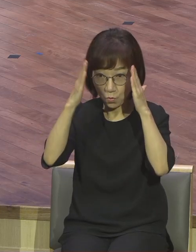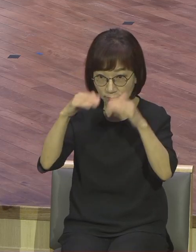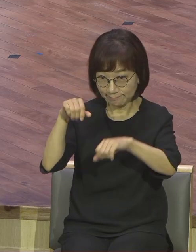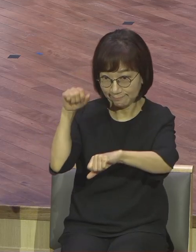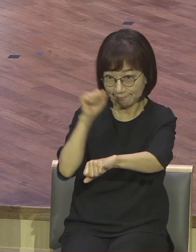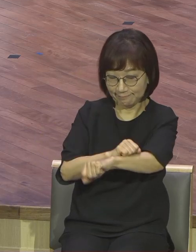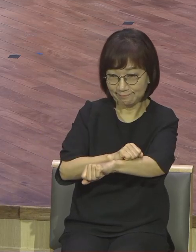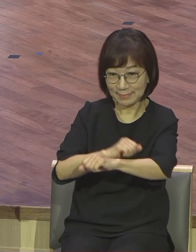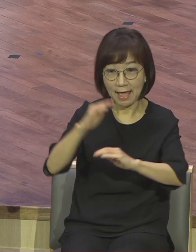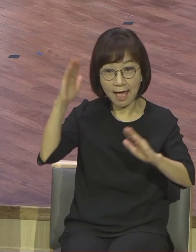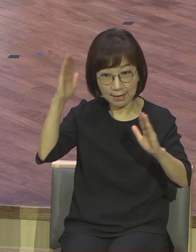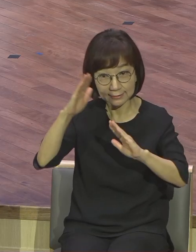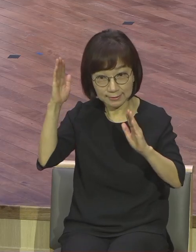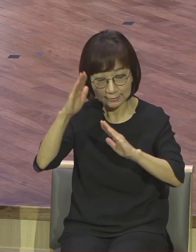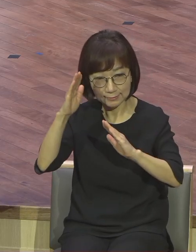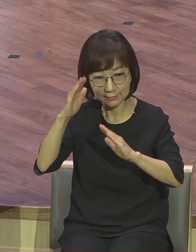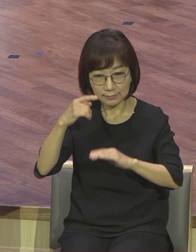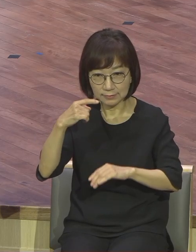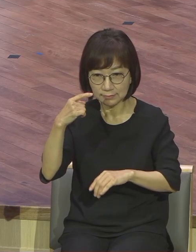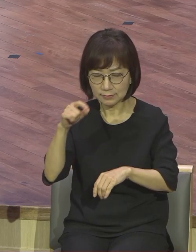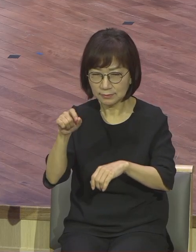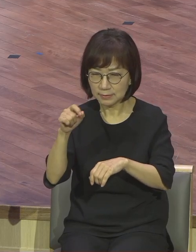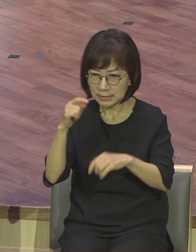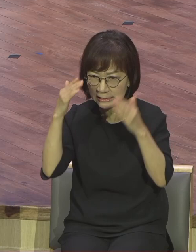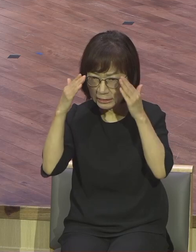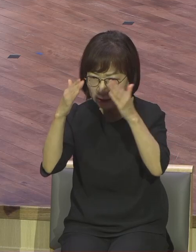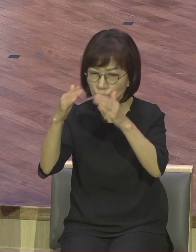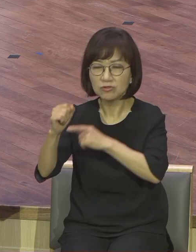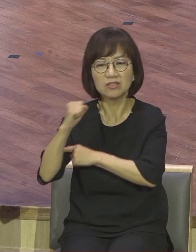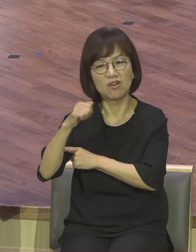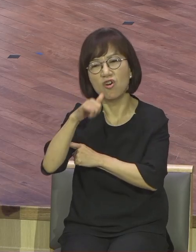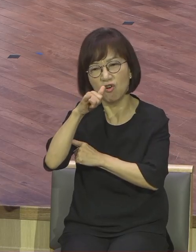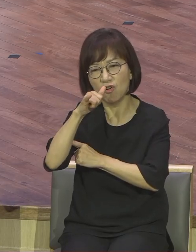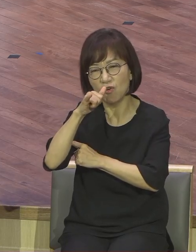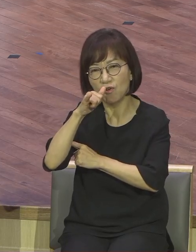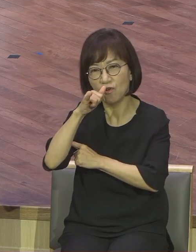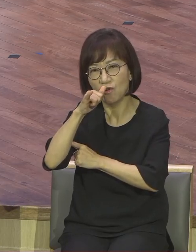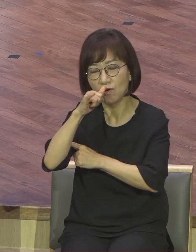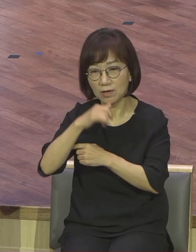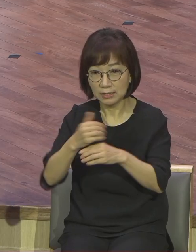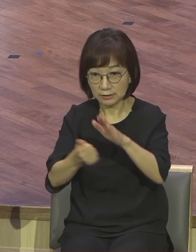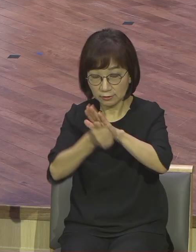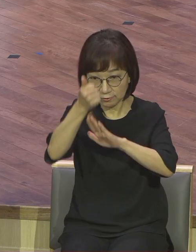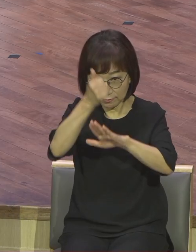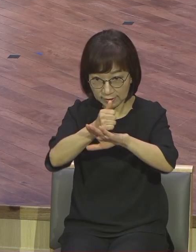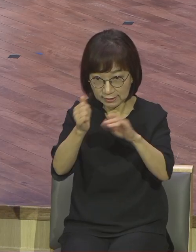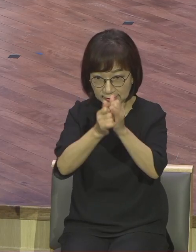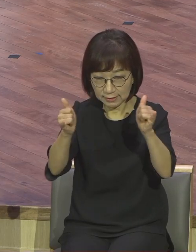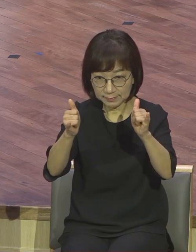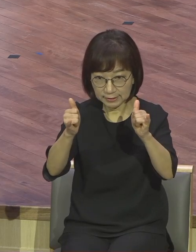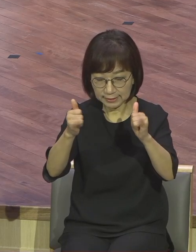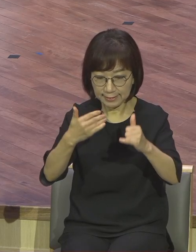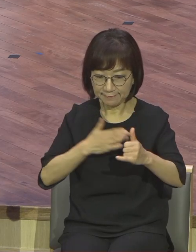있겠지만 특징이 뭐냐 집중의 집중 성공한 사람들의 특징이 뭐냐 자기 일에 집중하는